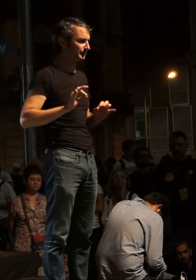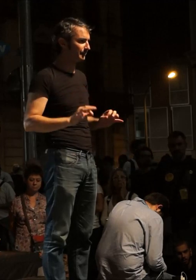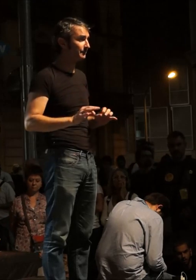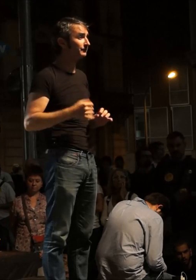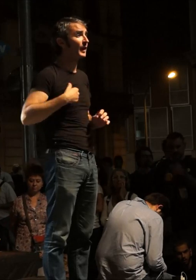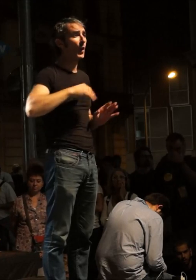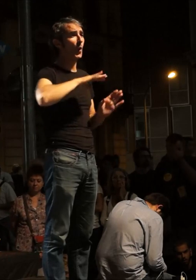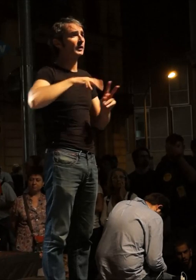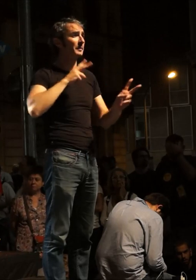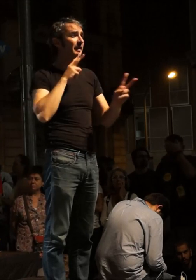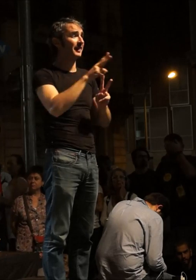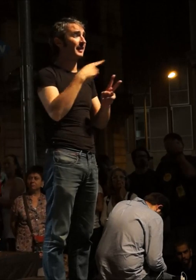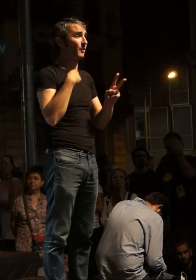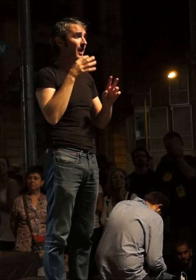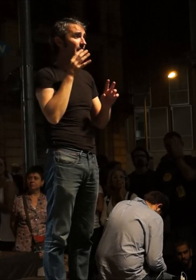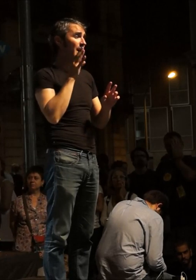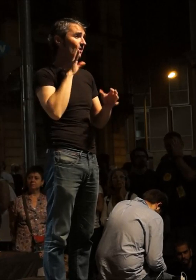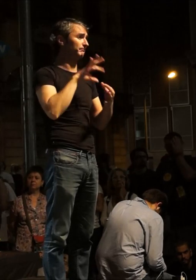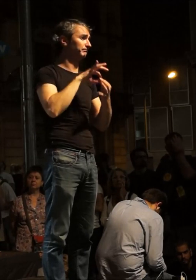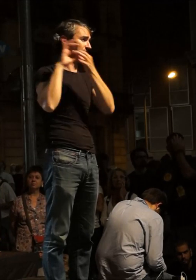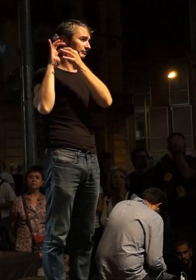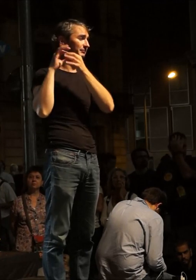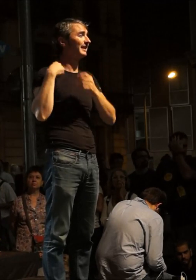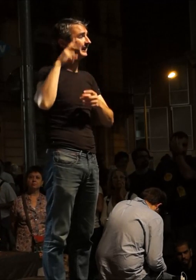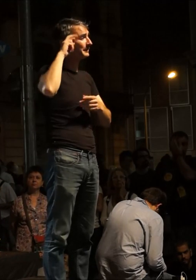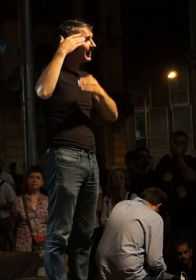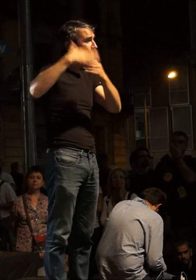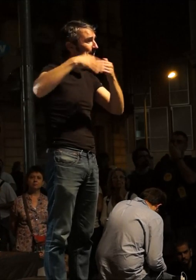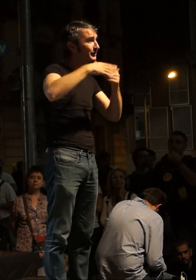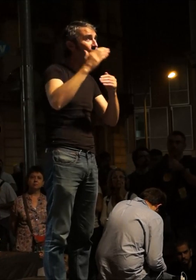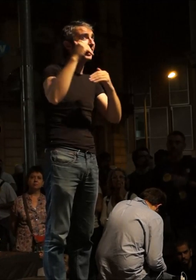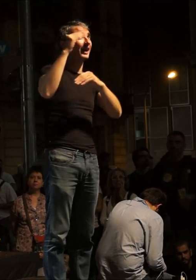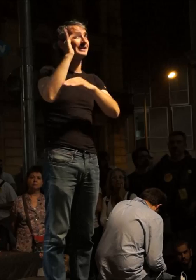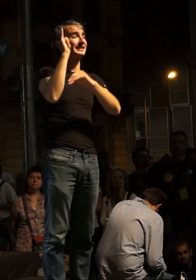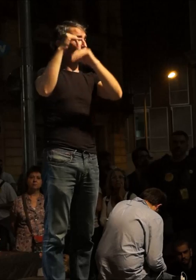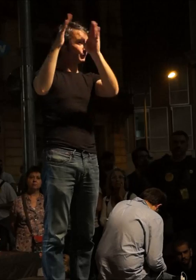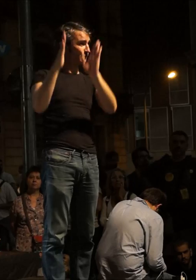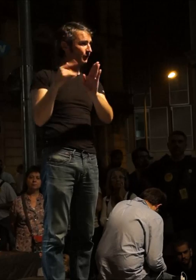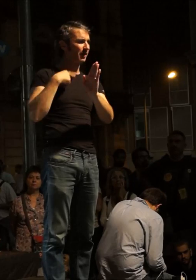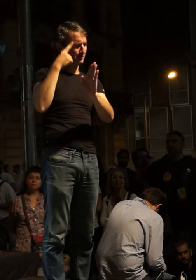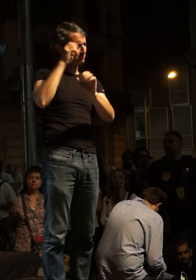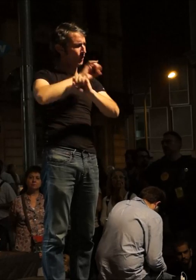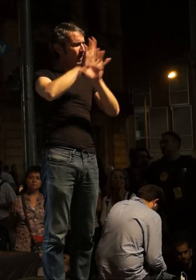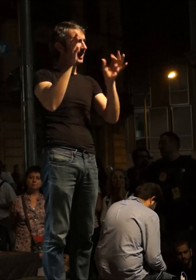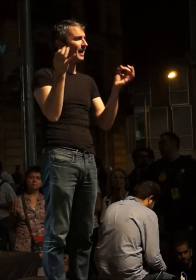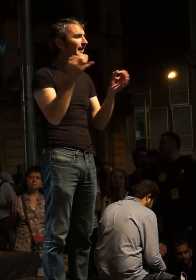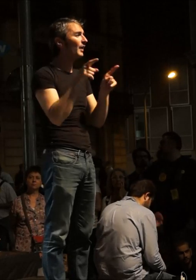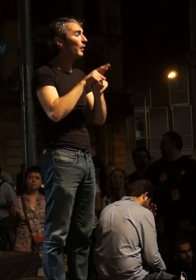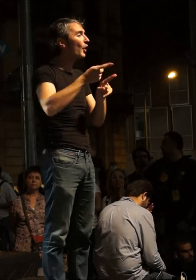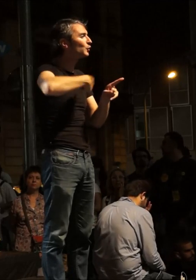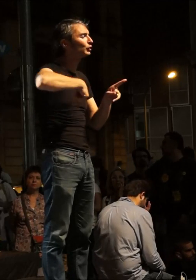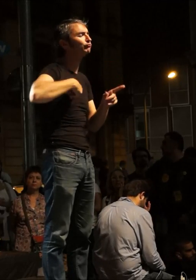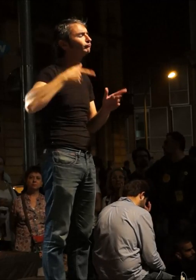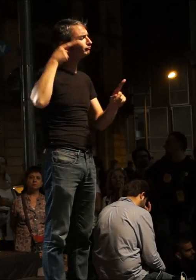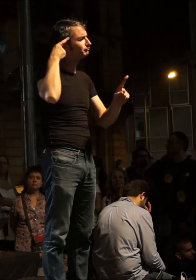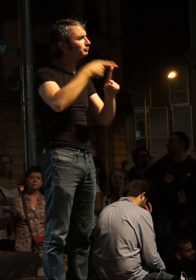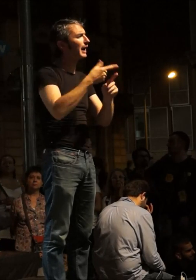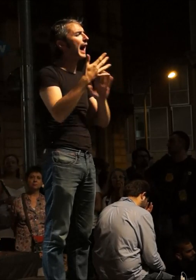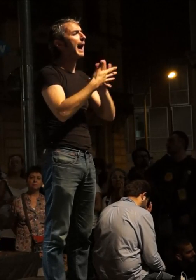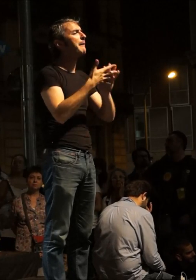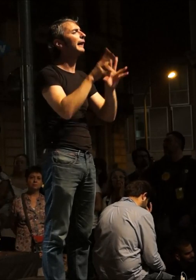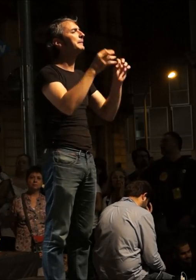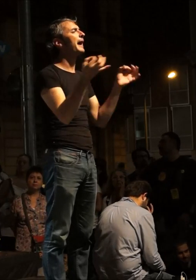Per últim, i lligat a l'anterior, quan parlem de les limitacions de les institucions, és obvi que ens toca parlar d'una cosa